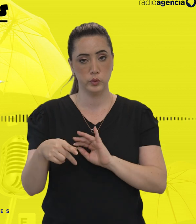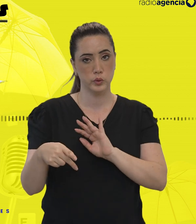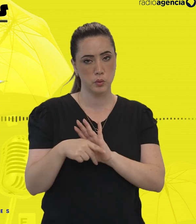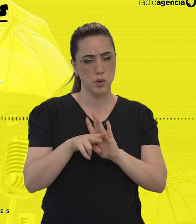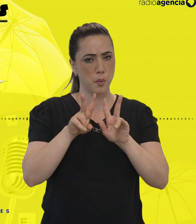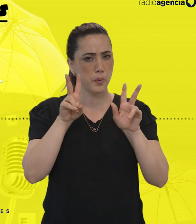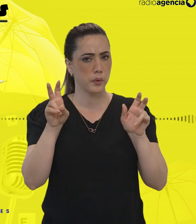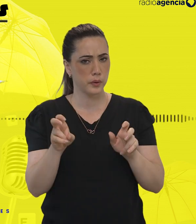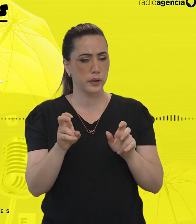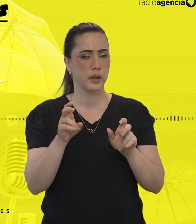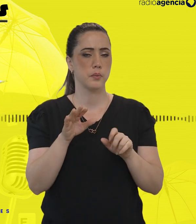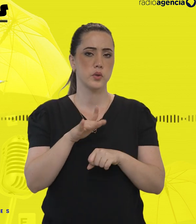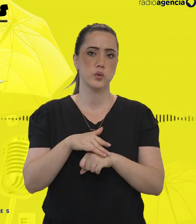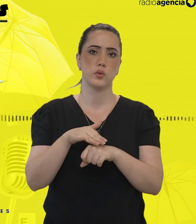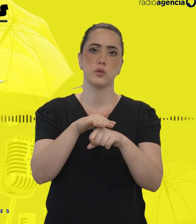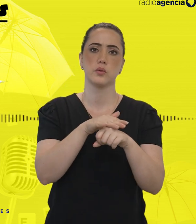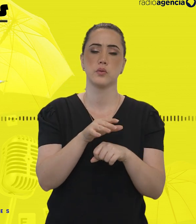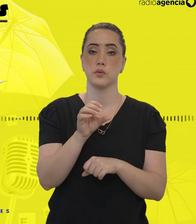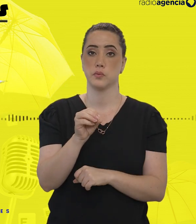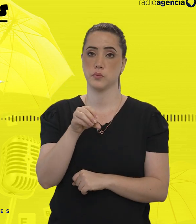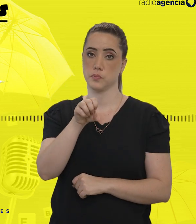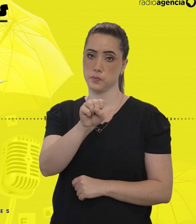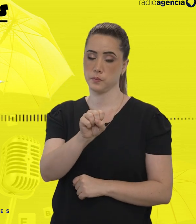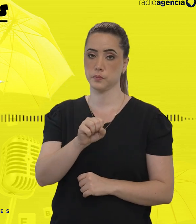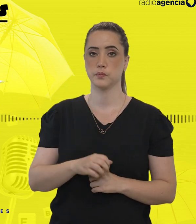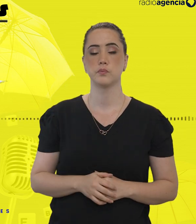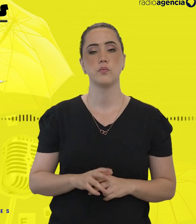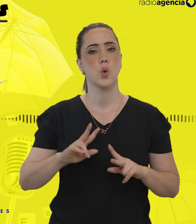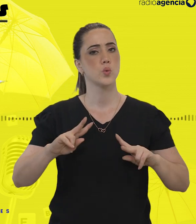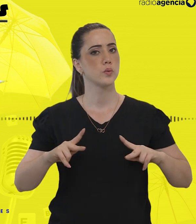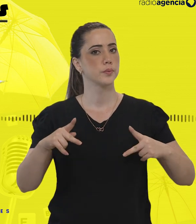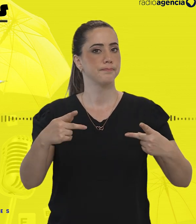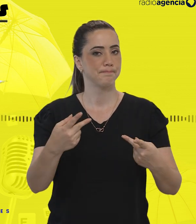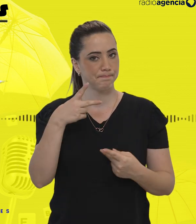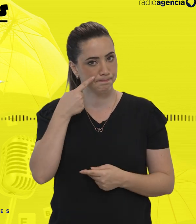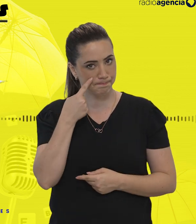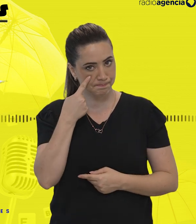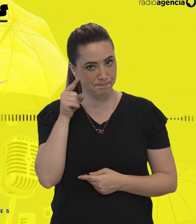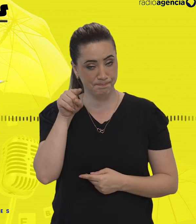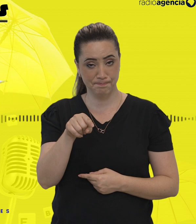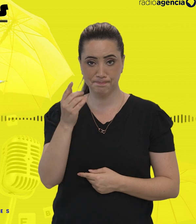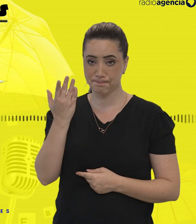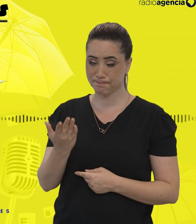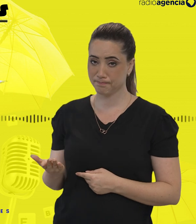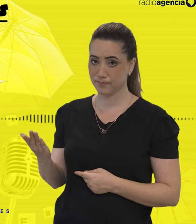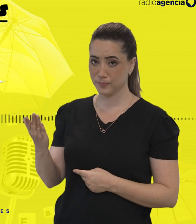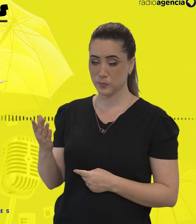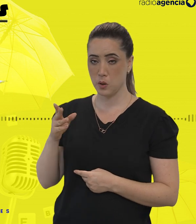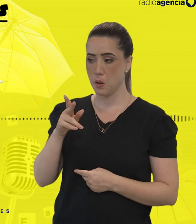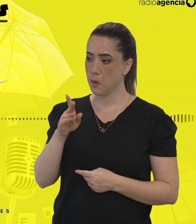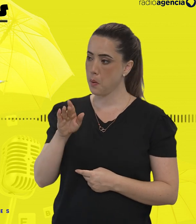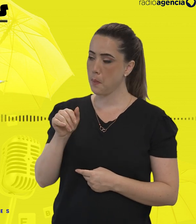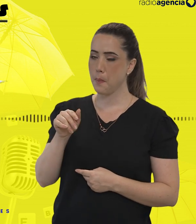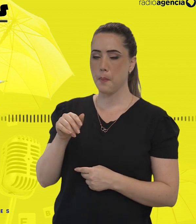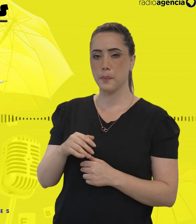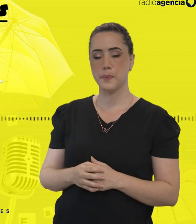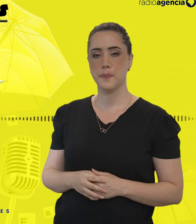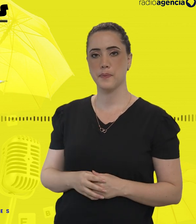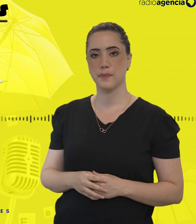Doenças, publicado pela Organização Mundial de Saúde. Os links do material estão disponíveis em bit.ly